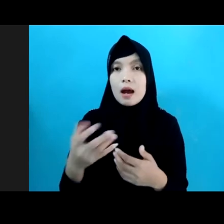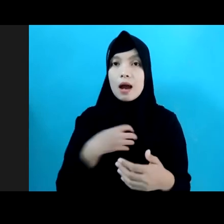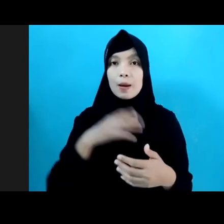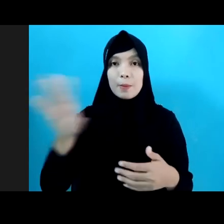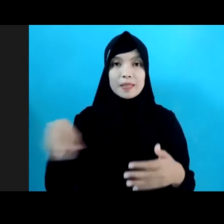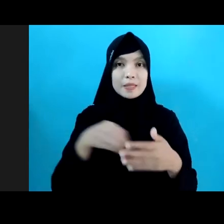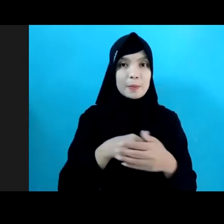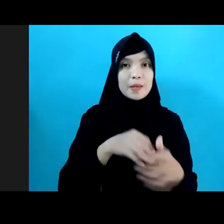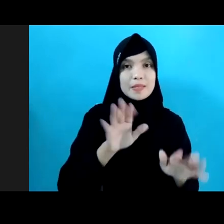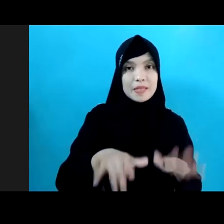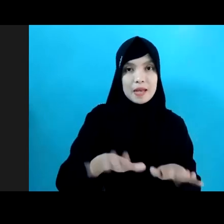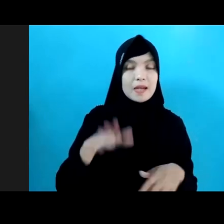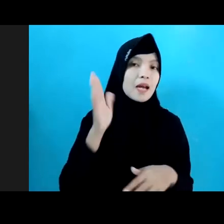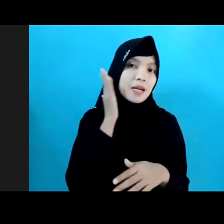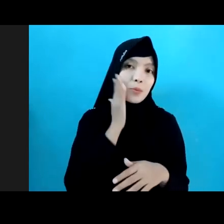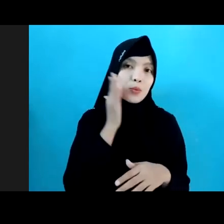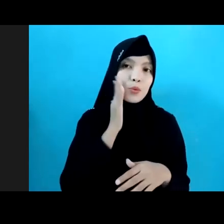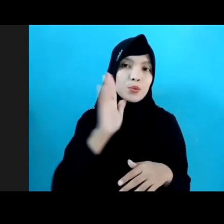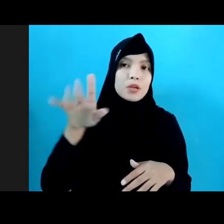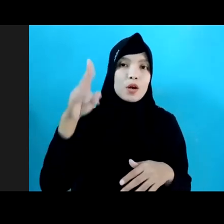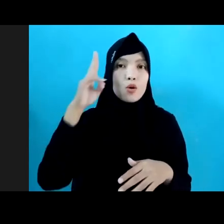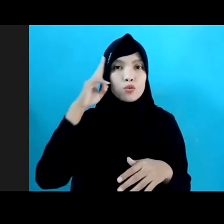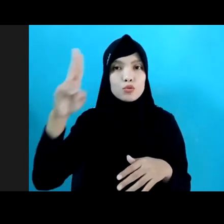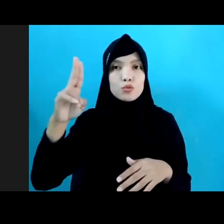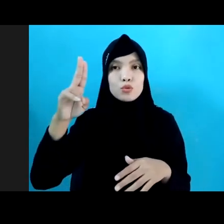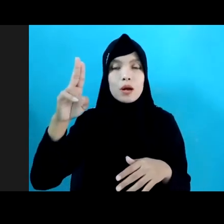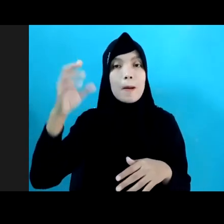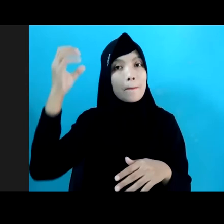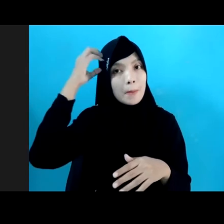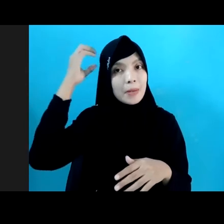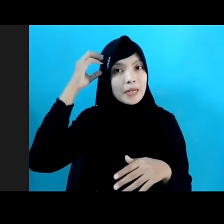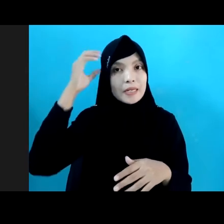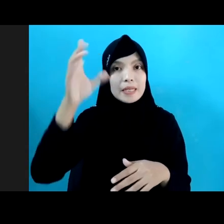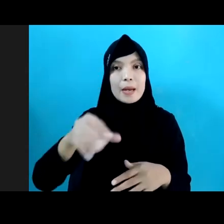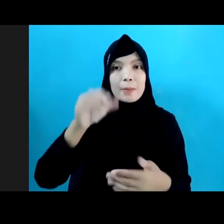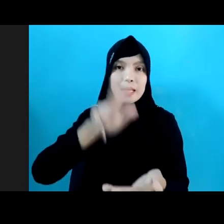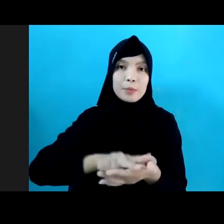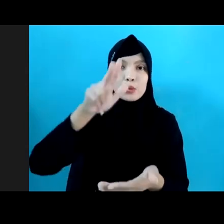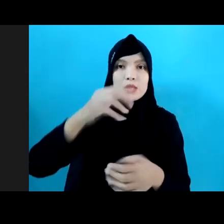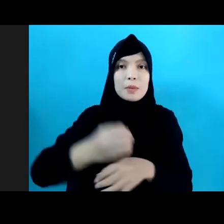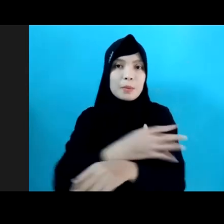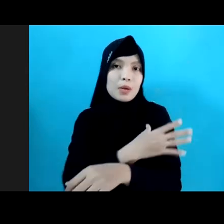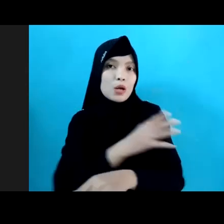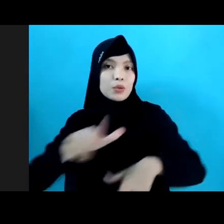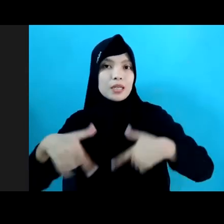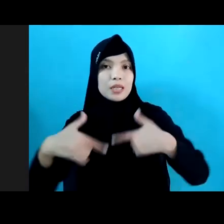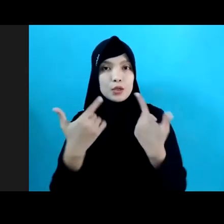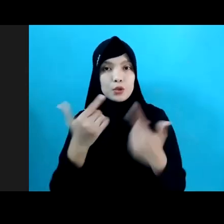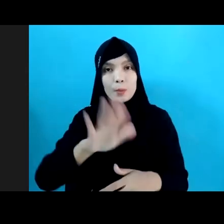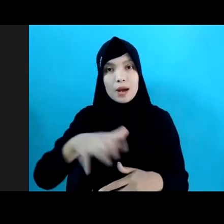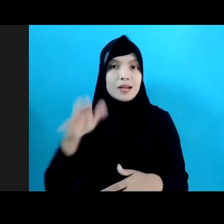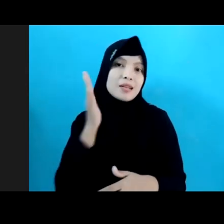orang muda dalam proses pengambilan keputusan pemerintah yang mempengaruhi hidup mereka kami